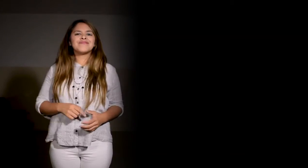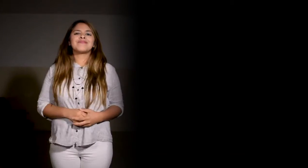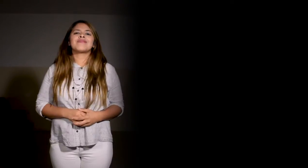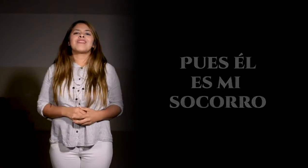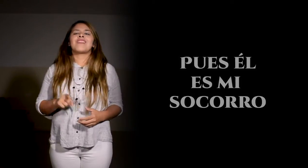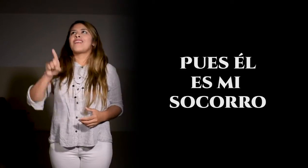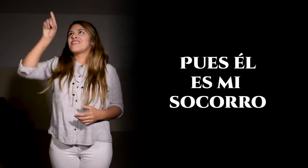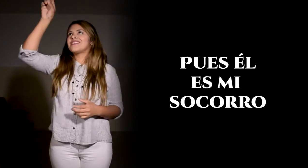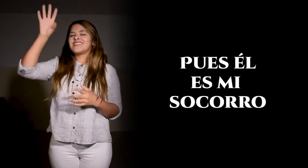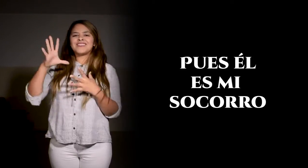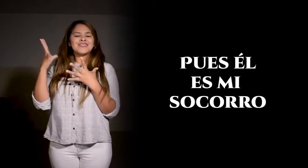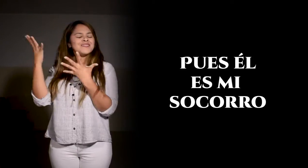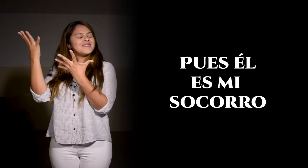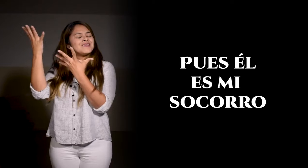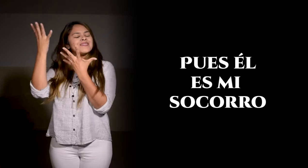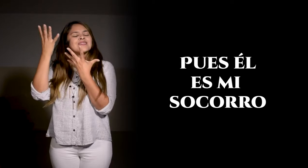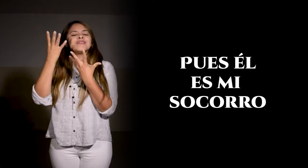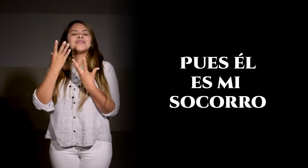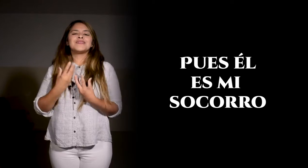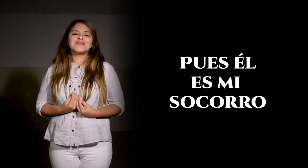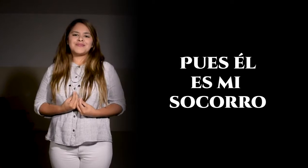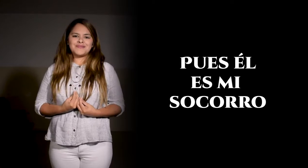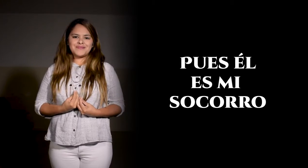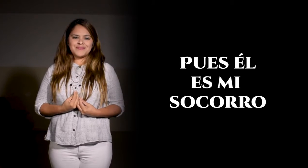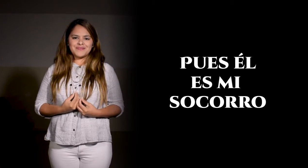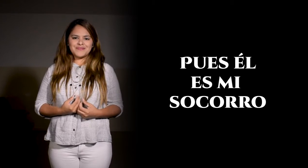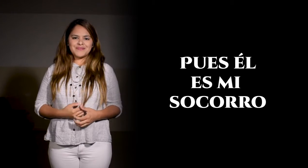pues Él es mi socorro